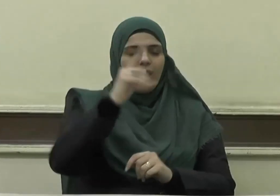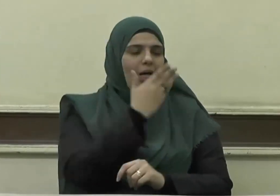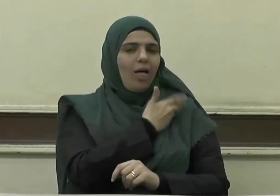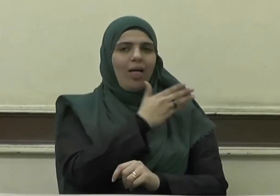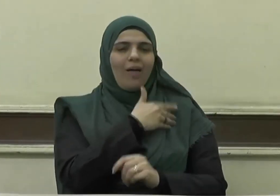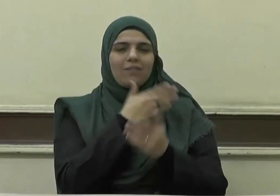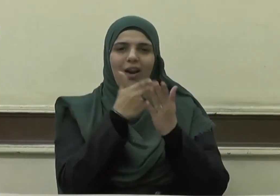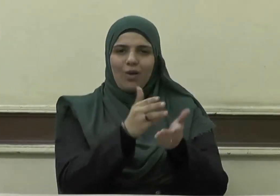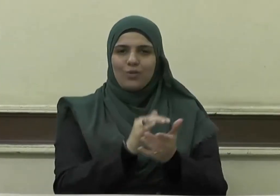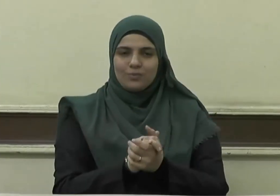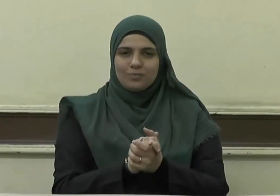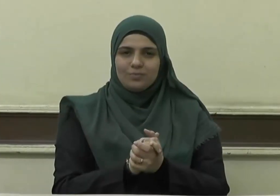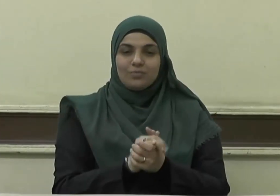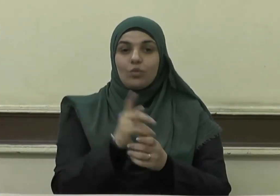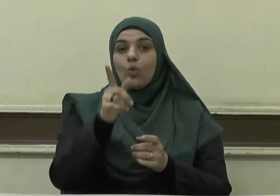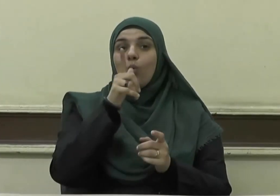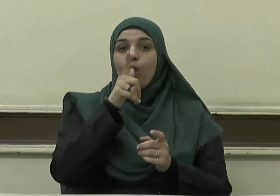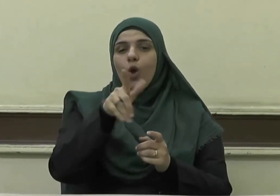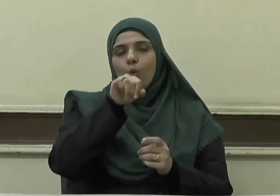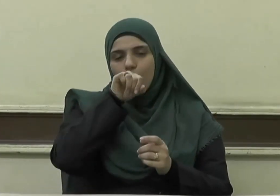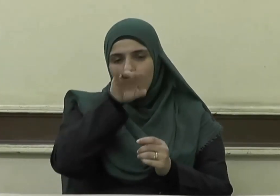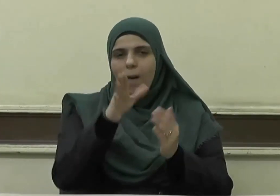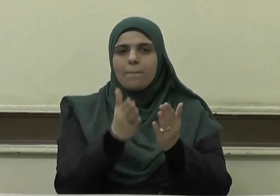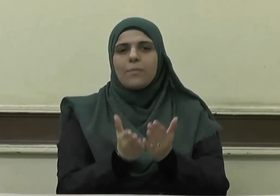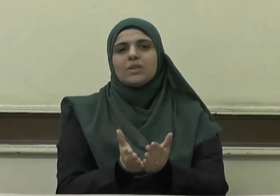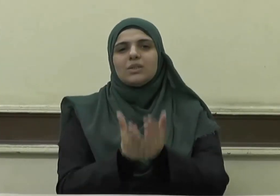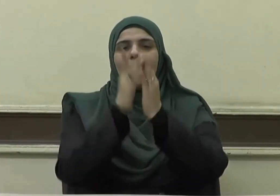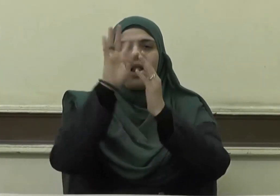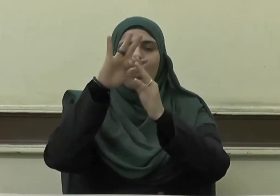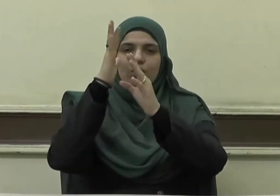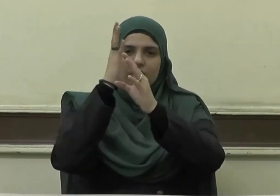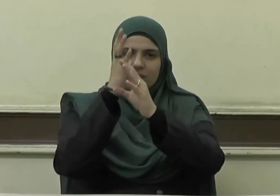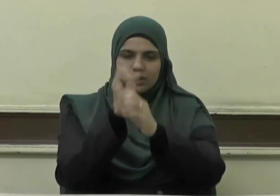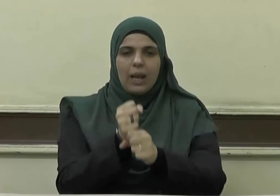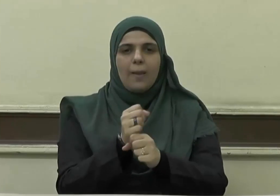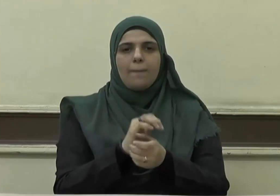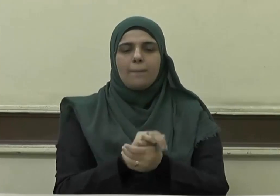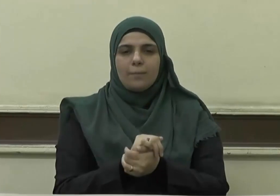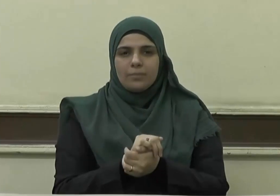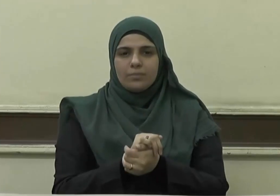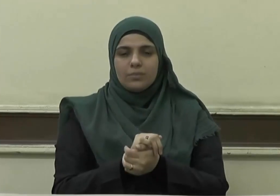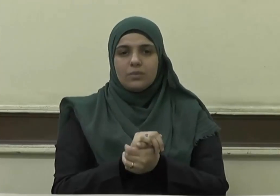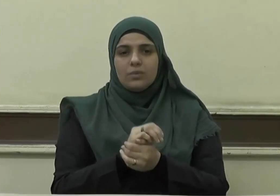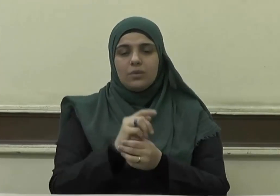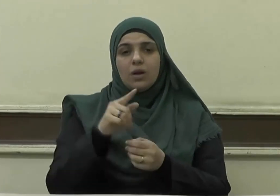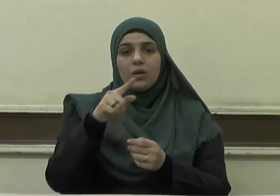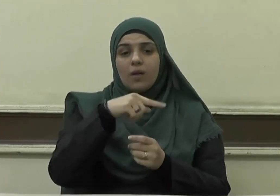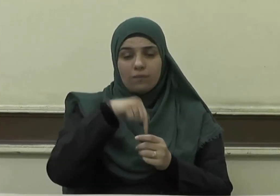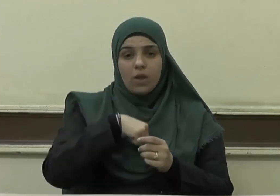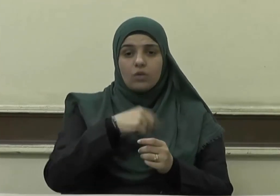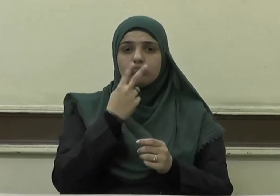ويقول صلى الله عليه وسلم لقد رأيت رجلا